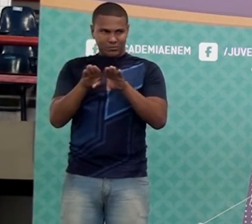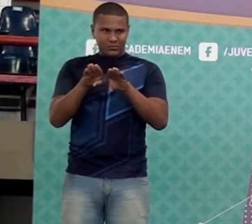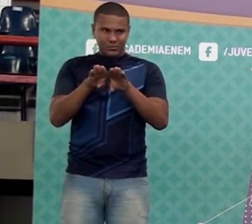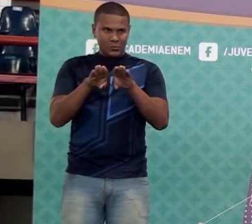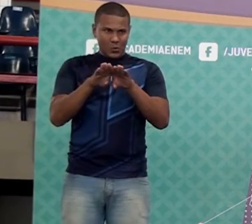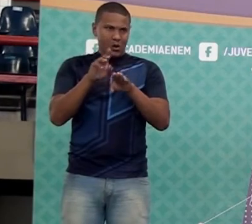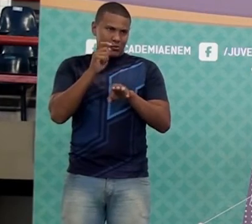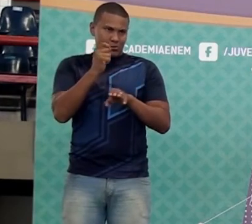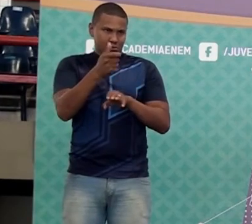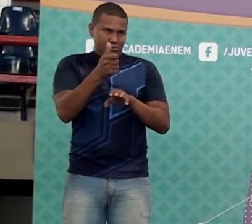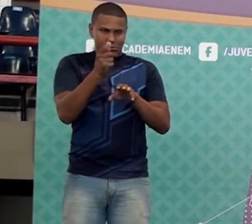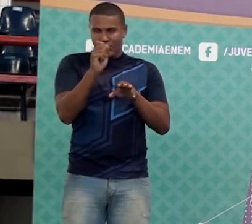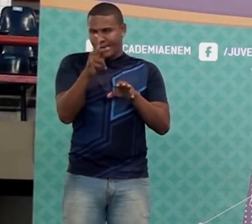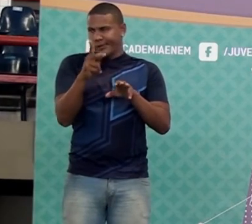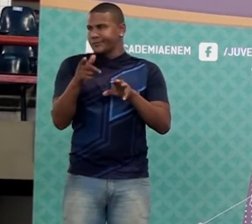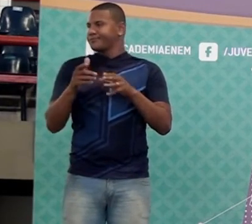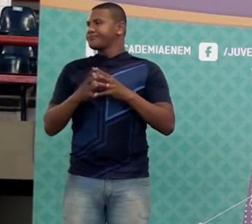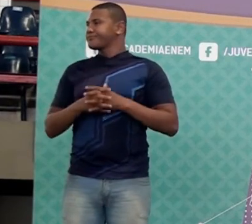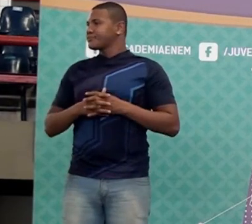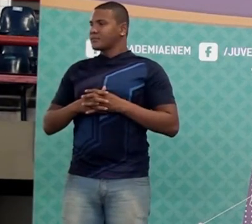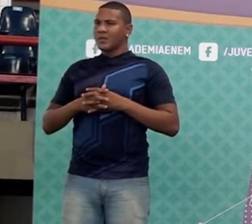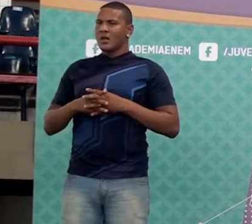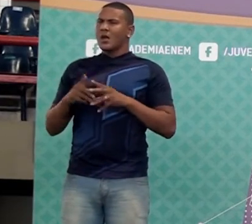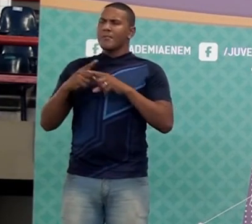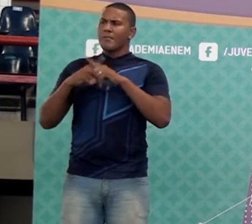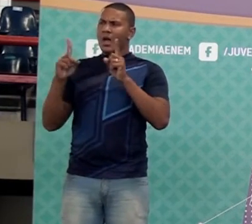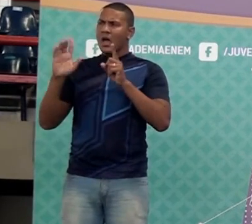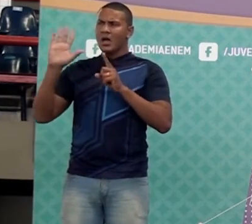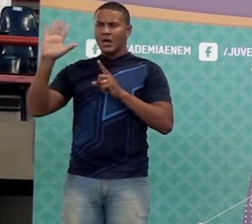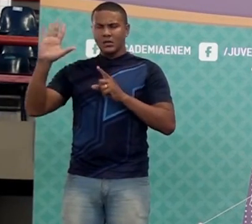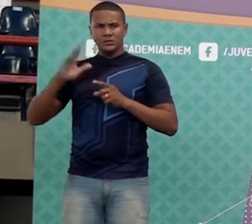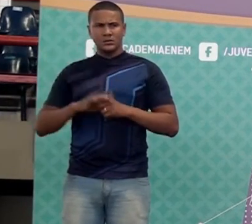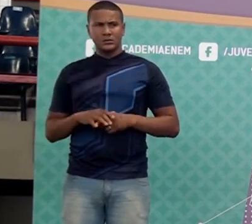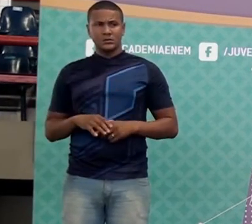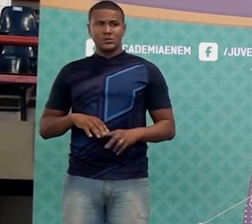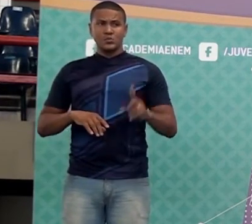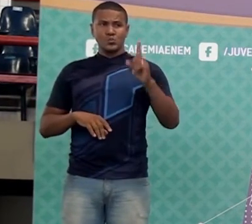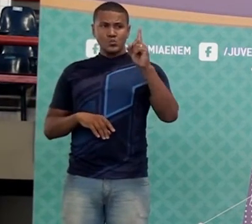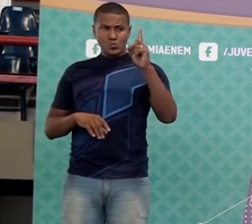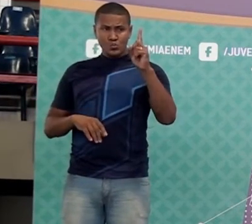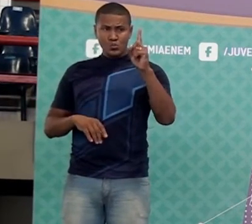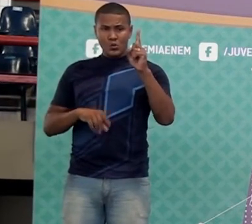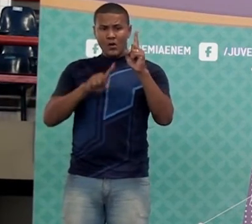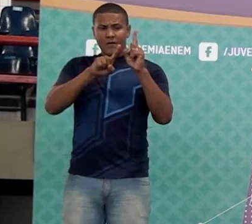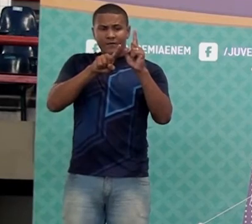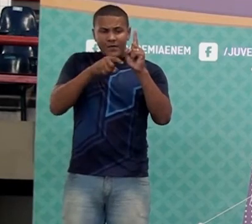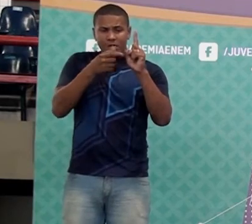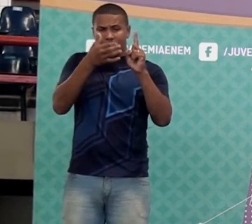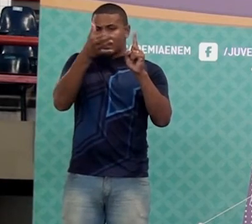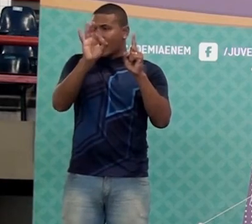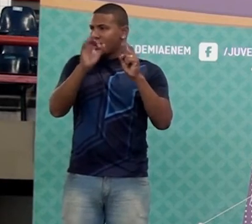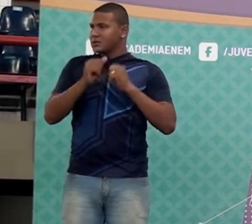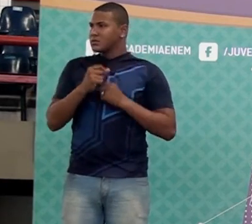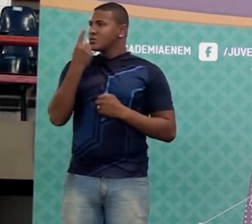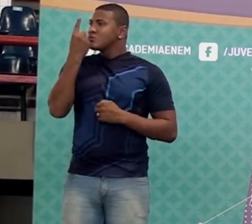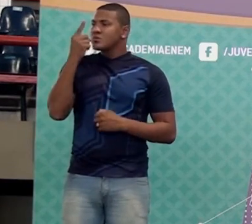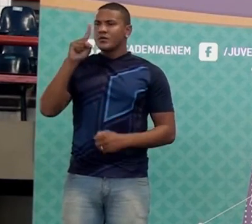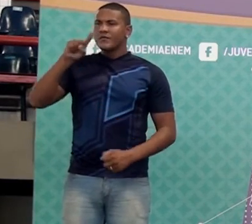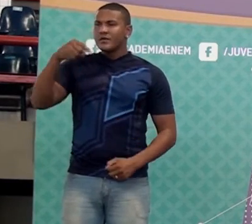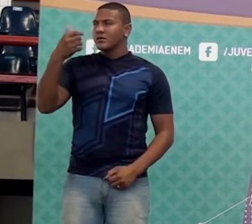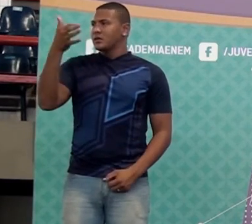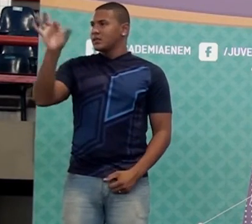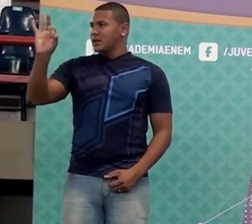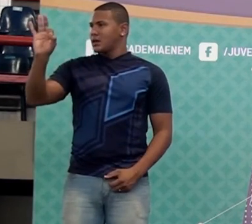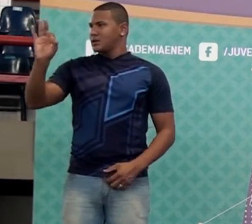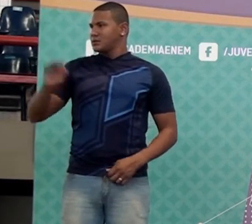ficou igual. Tá legal? Mas se eu multiplicar por um, vírgula dez. Um